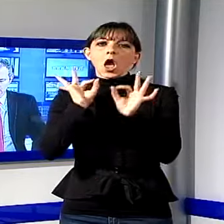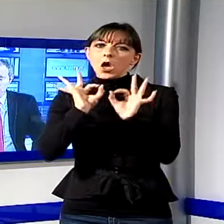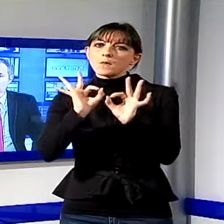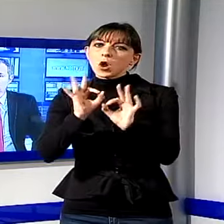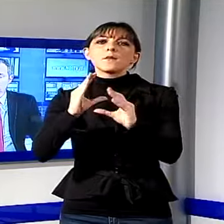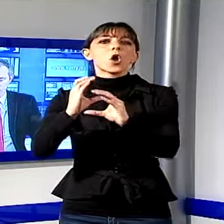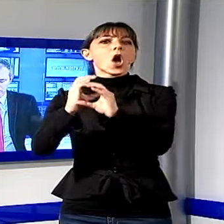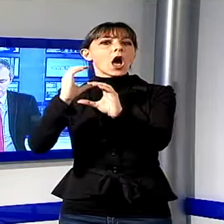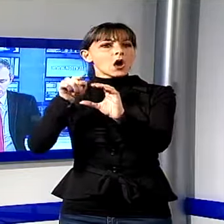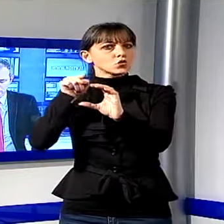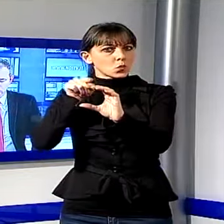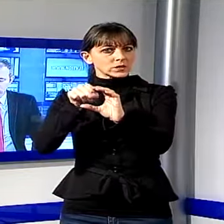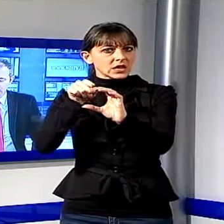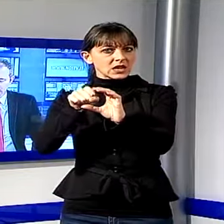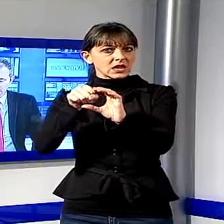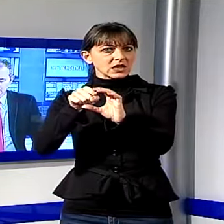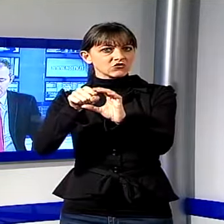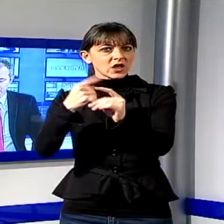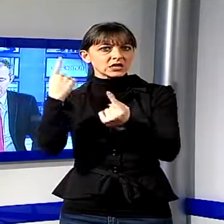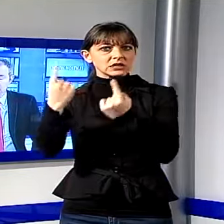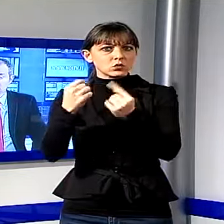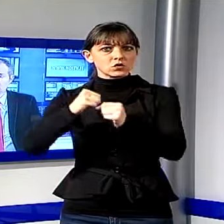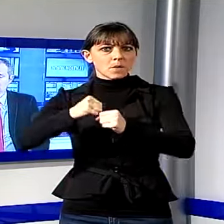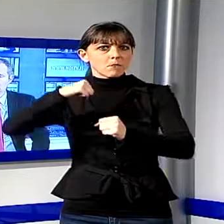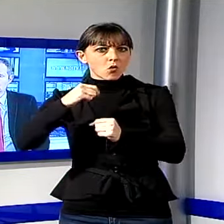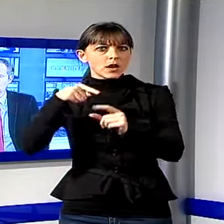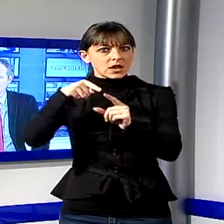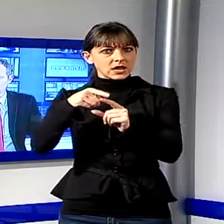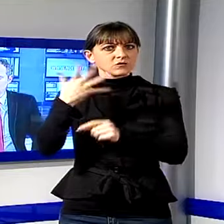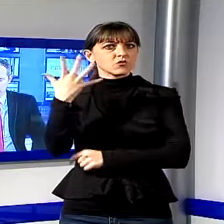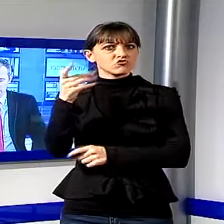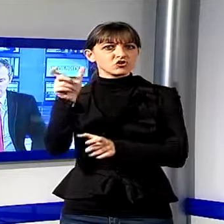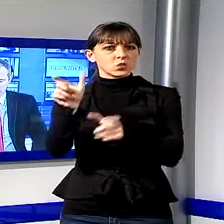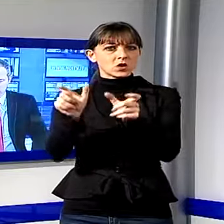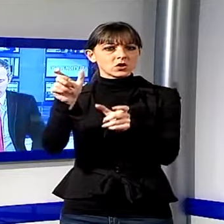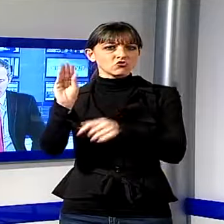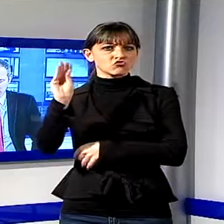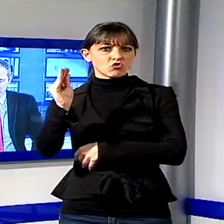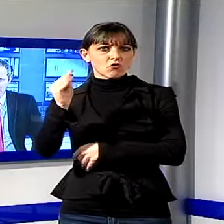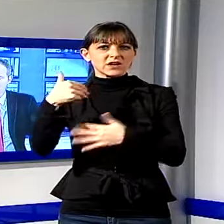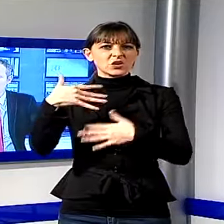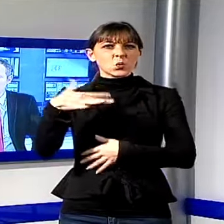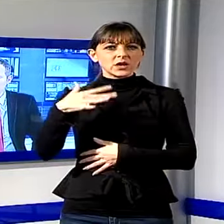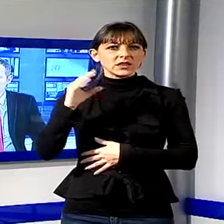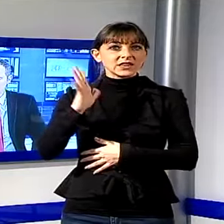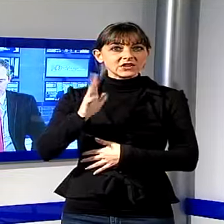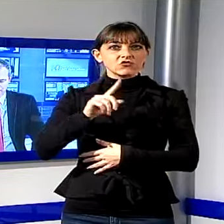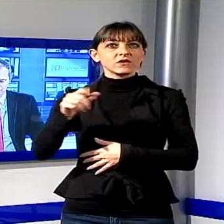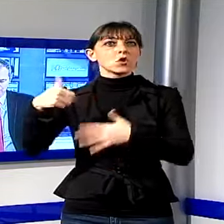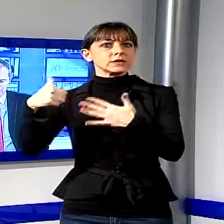episodi di bullismo. Cinque ragazzi della piana di età compresa tra i 15 e i 16 anni di età lo hanno preso di mira fin dai